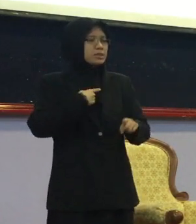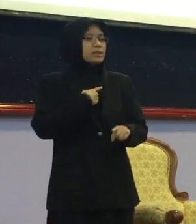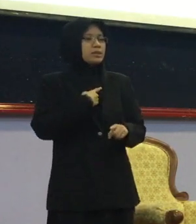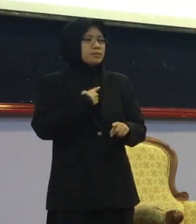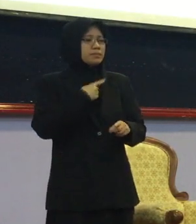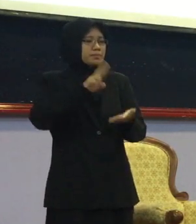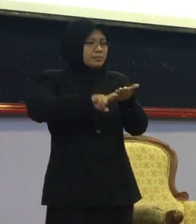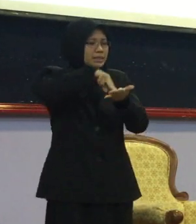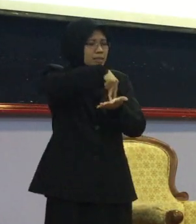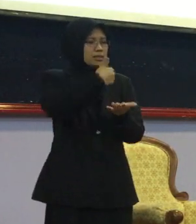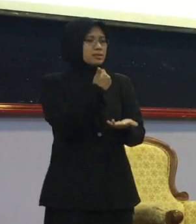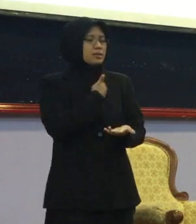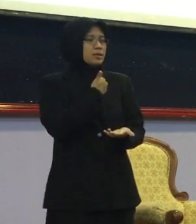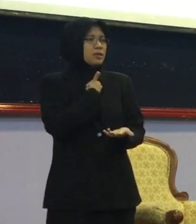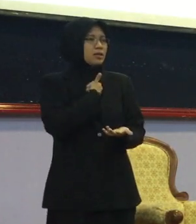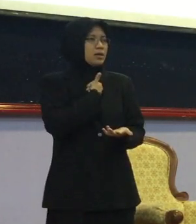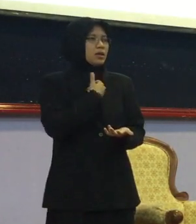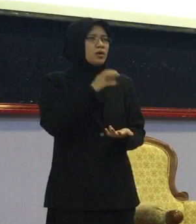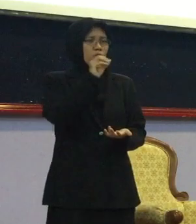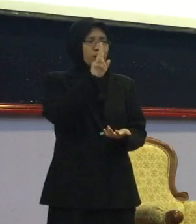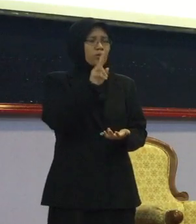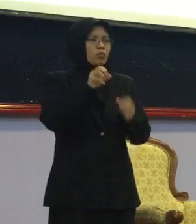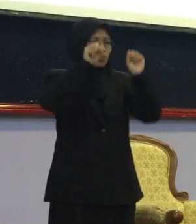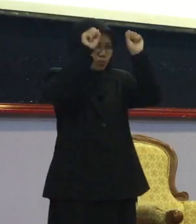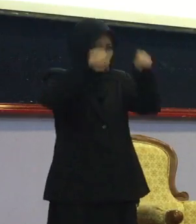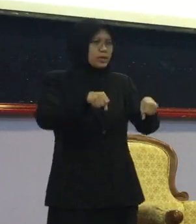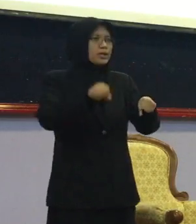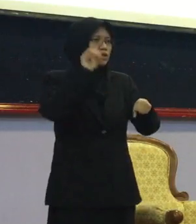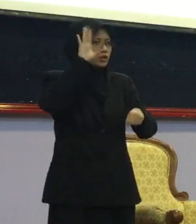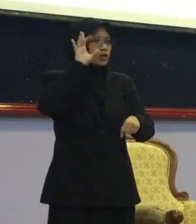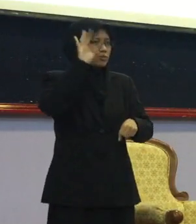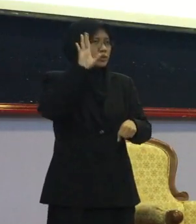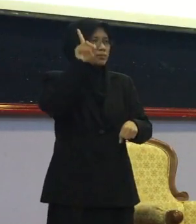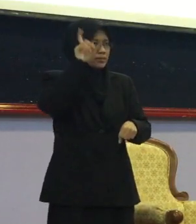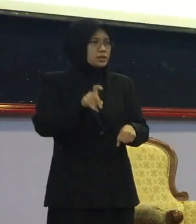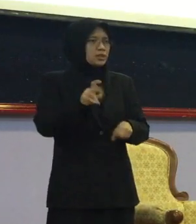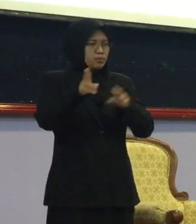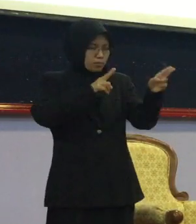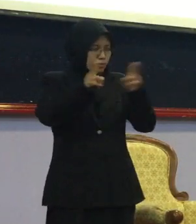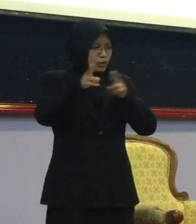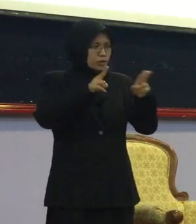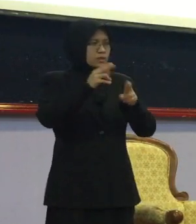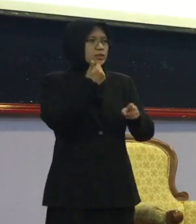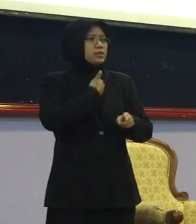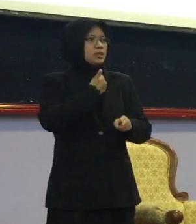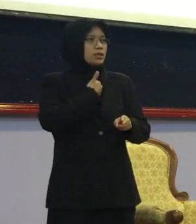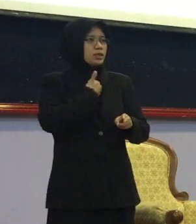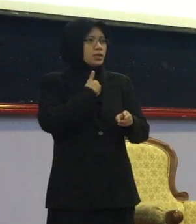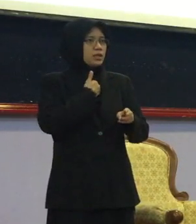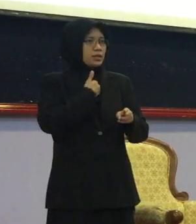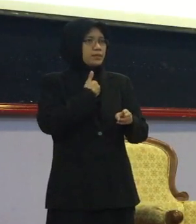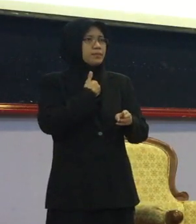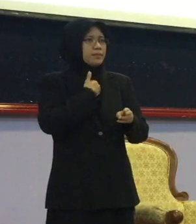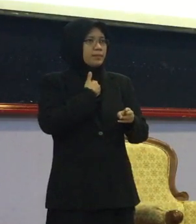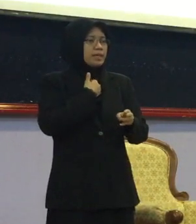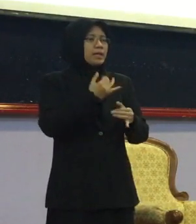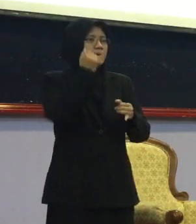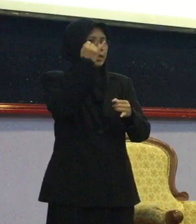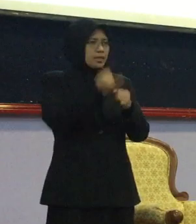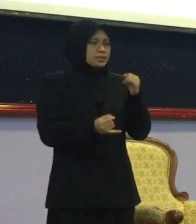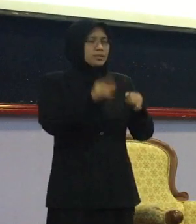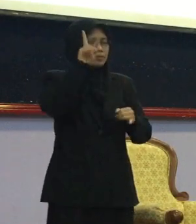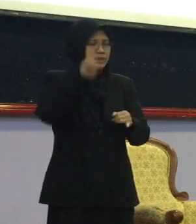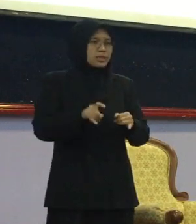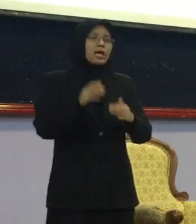Bertikari Okey you Cuma-cuma boleh InsyaAllah Kita kena niat Berusaha Untuk berdikari Dan yang last Kita interdependent Saling